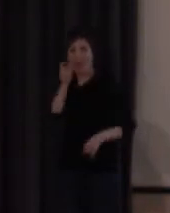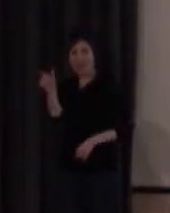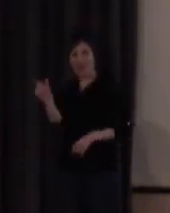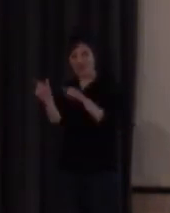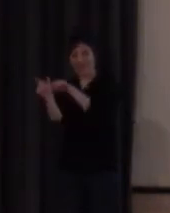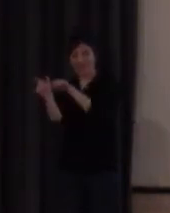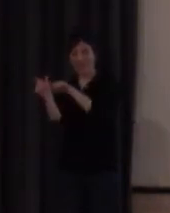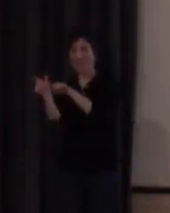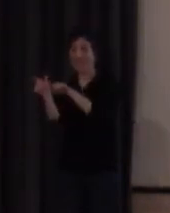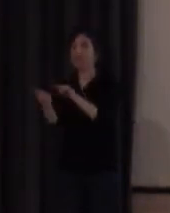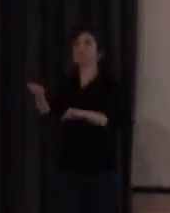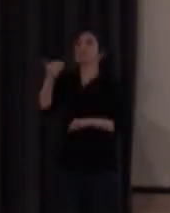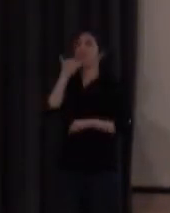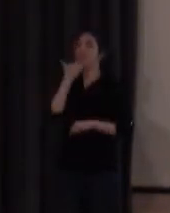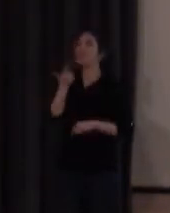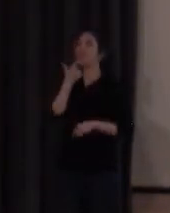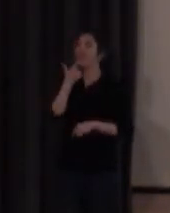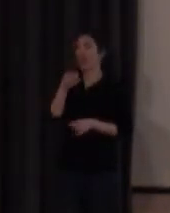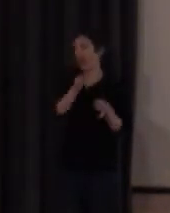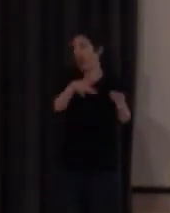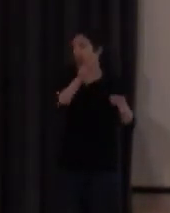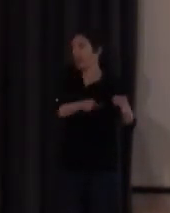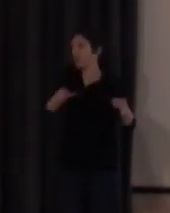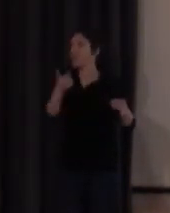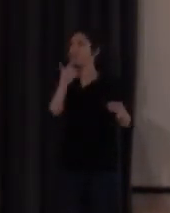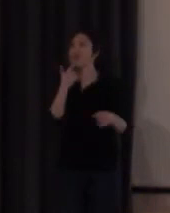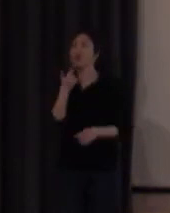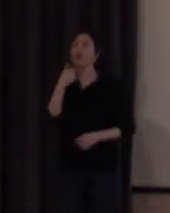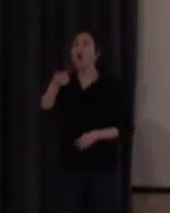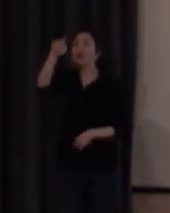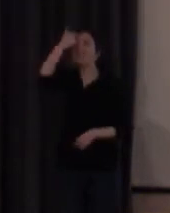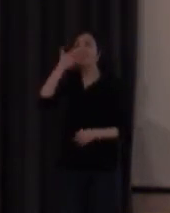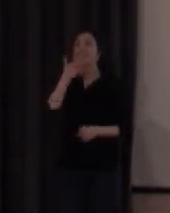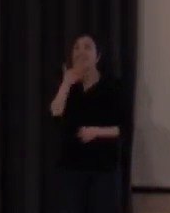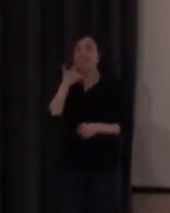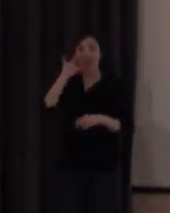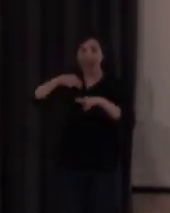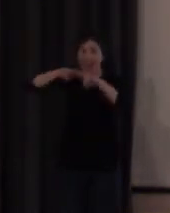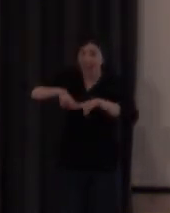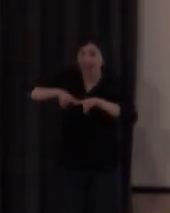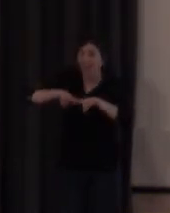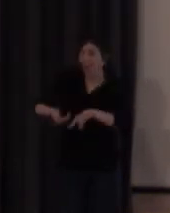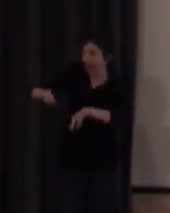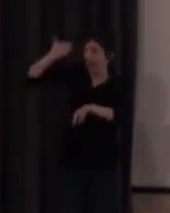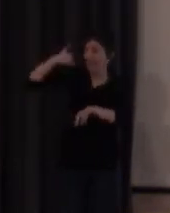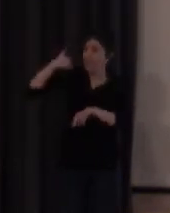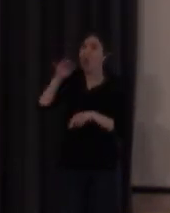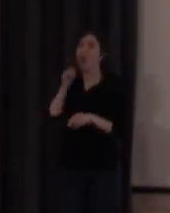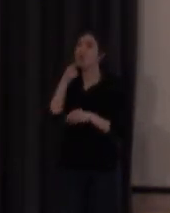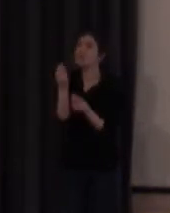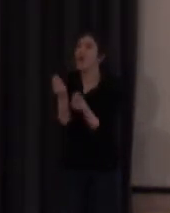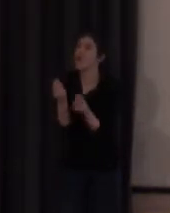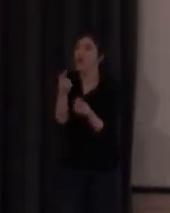se sabe, decían los griegos, aquello que se ha saboreado, que se ha analizado con anterioridad, ¿vale?